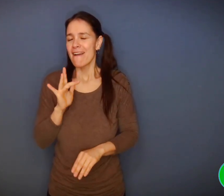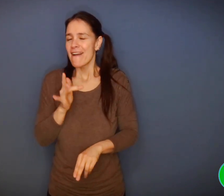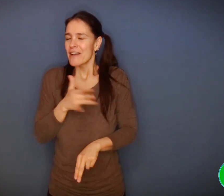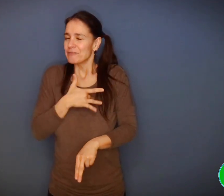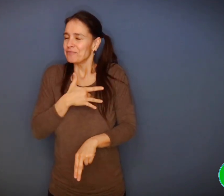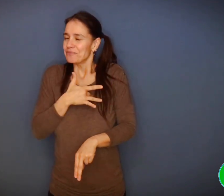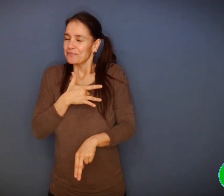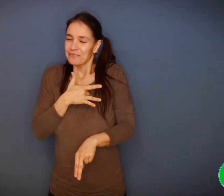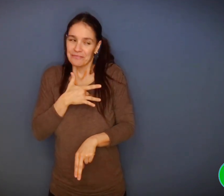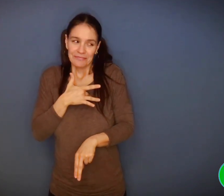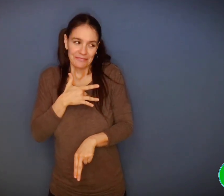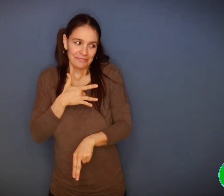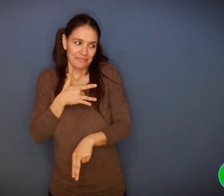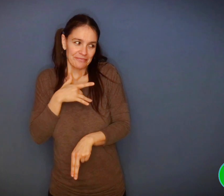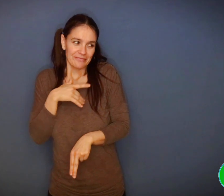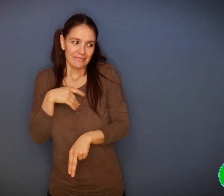« Félicien est amoureux.